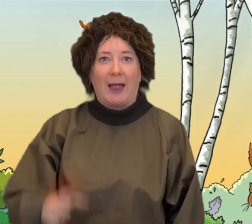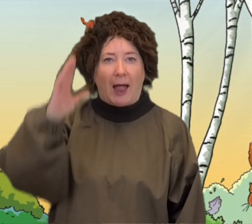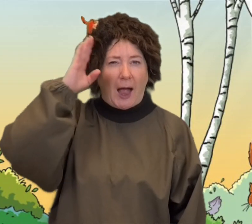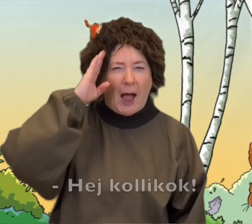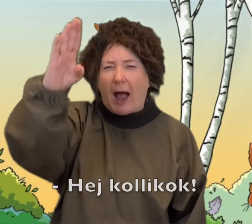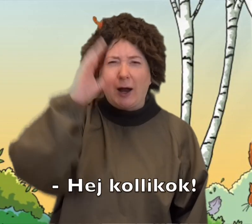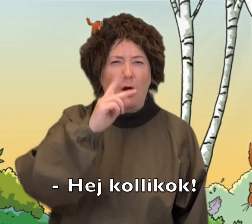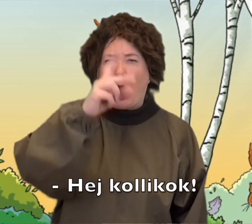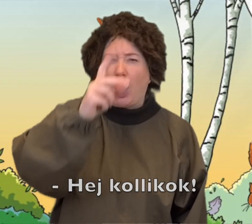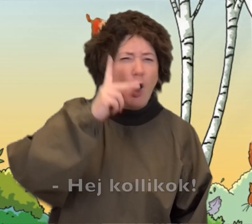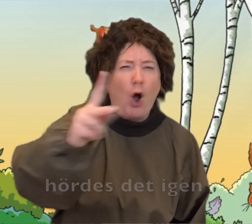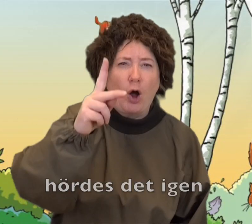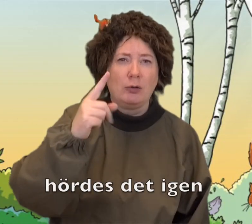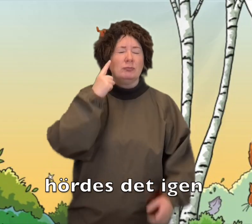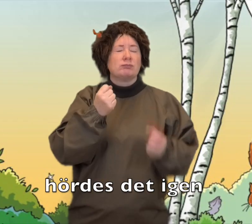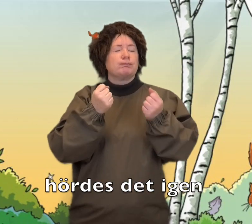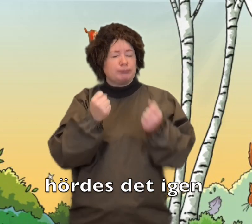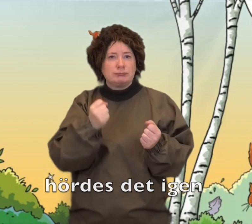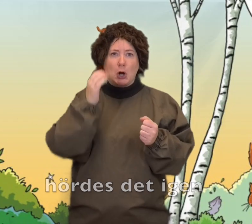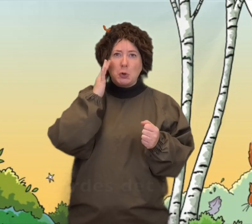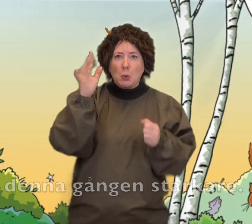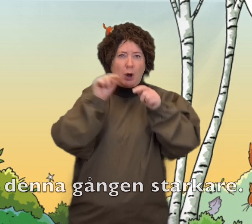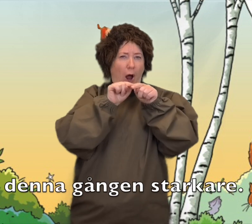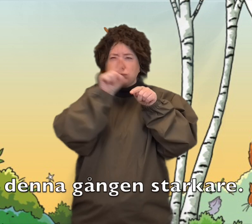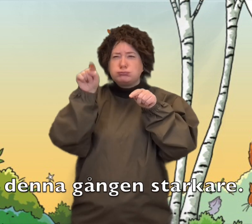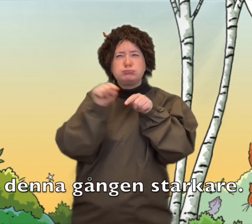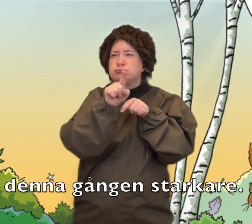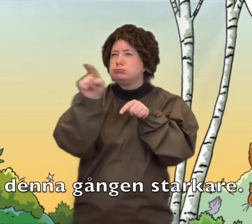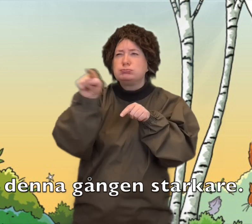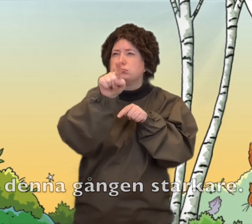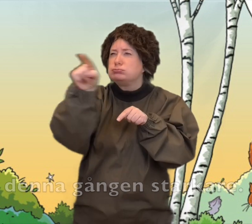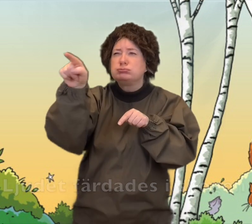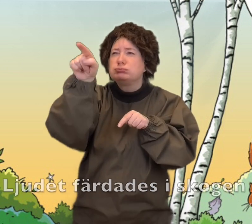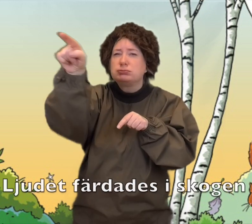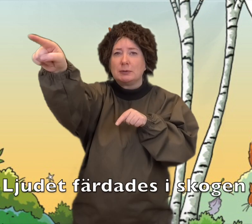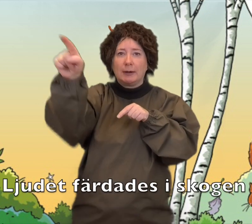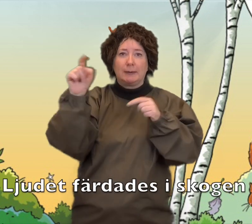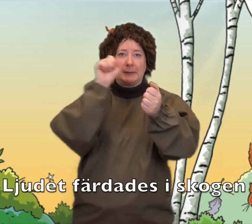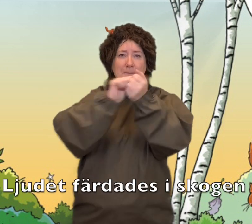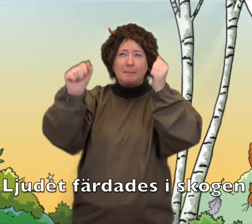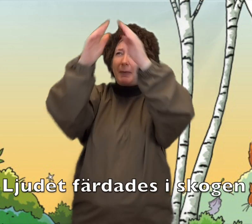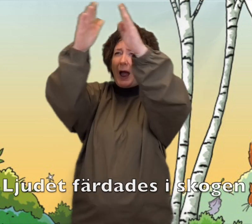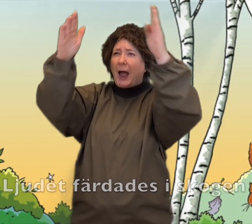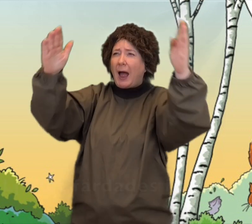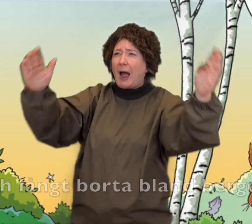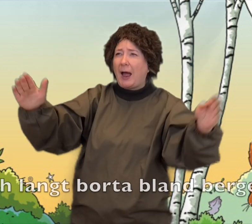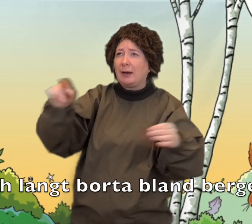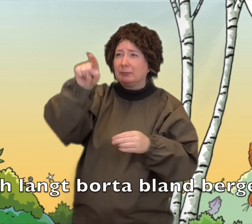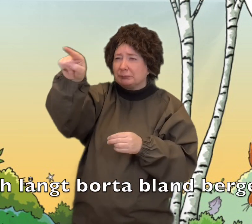Hej! Kullikokk! Hördes det igen? Denna gången starkare. Ljudet färdades i skogen och långt bort bland